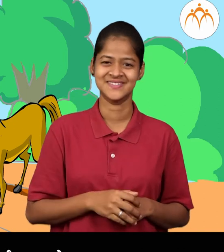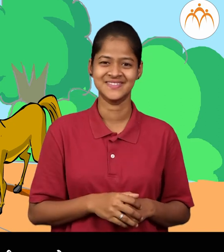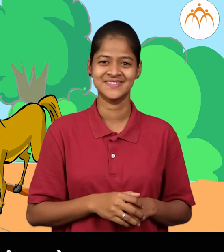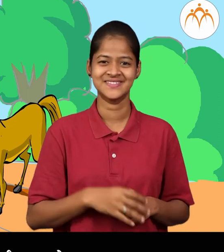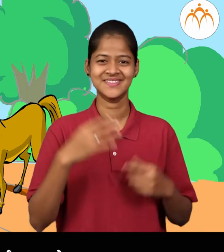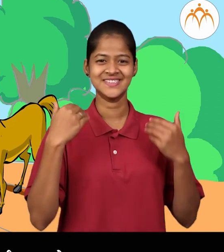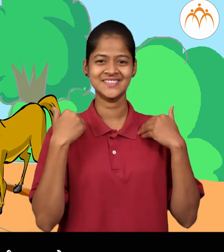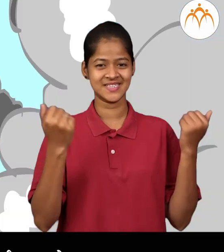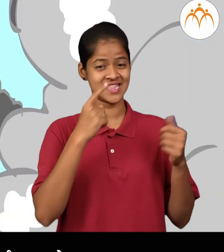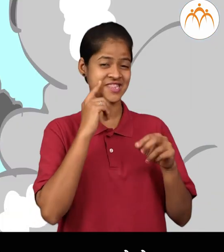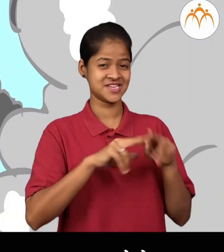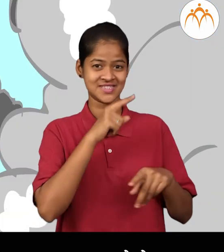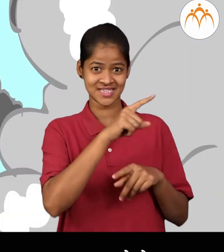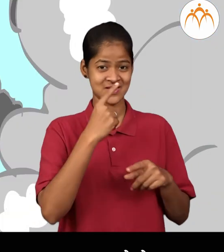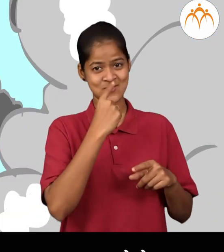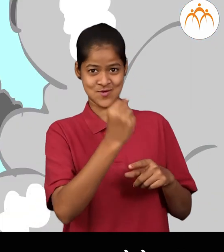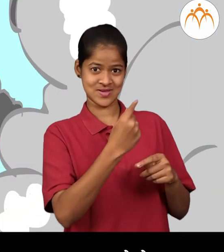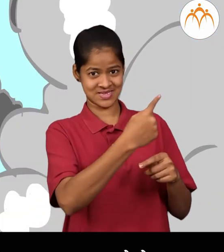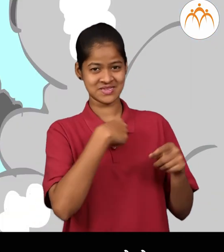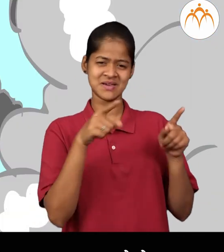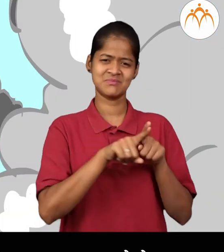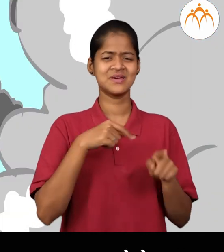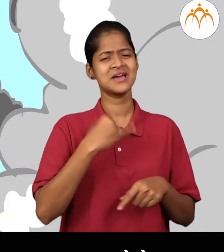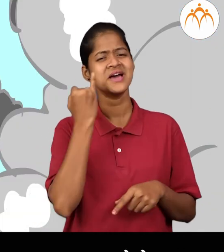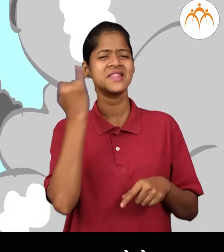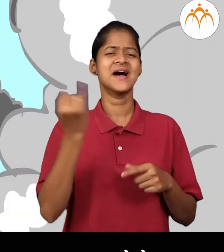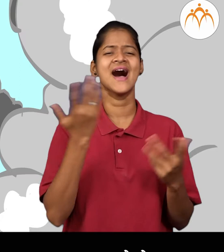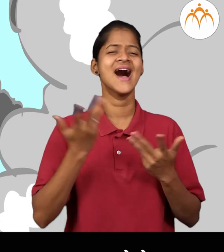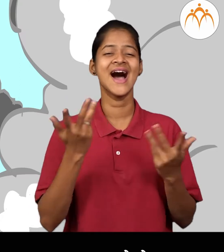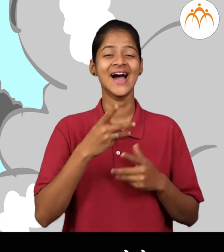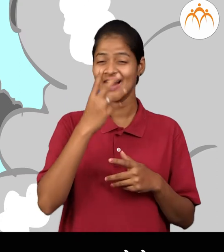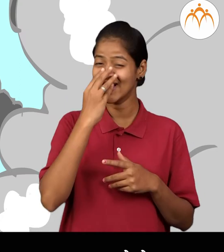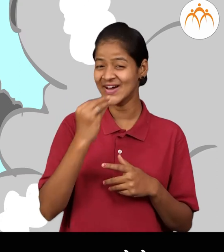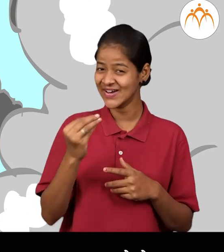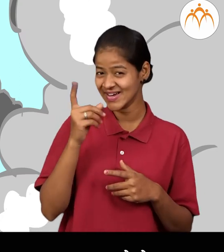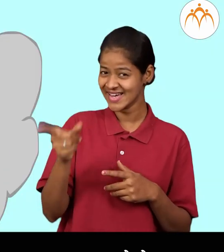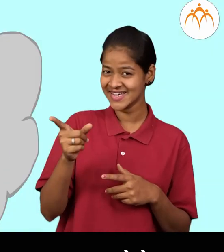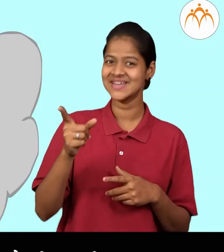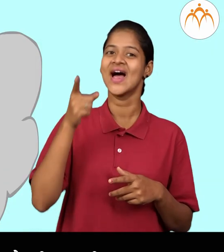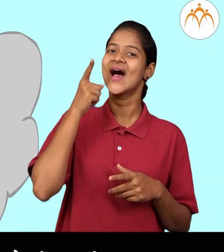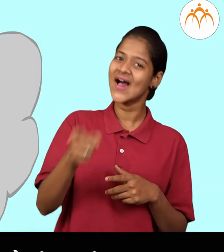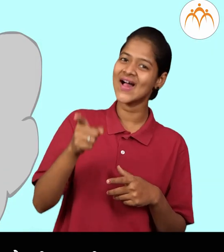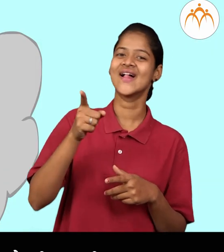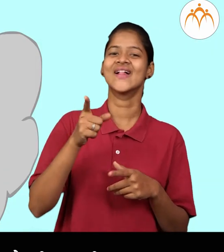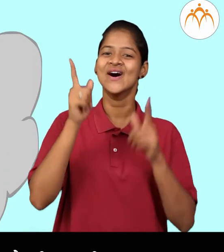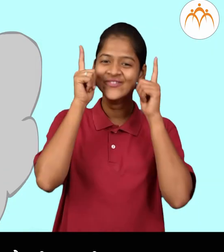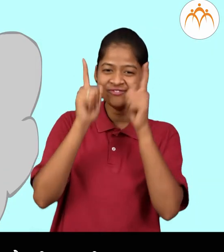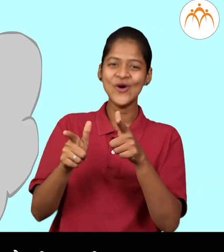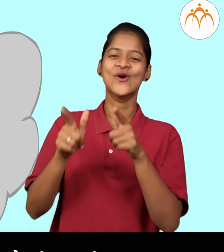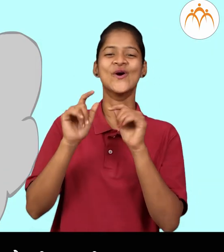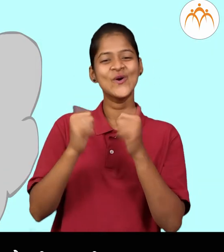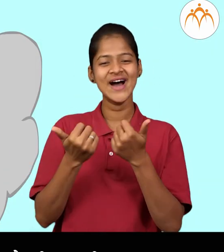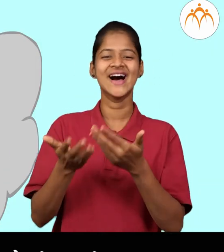खुब वईट वाटते परी राणी मी त्या करकोचा चा जागी आसायला आवो तो मी त्या कोल्ला ची